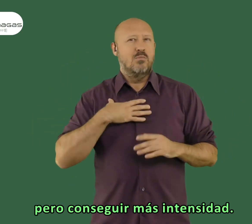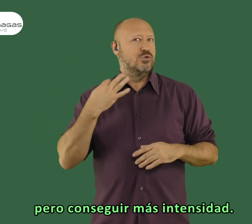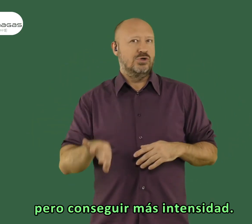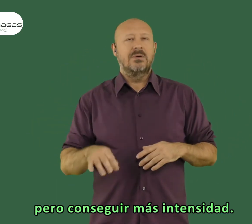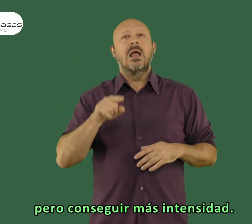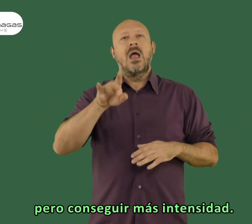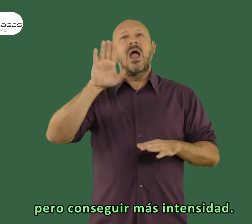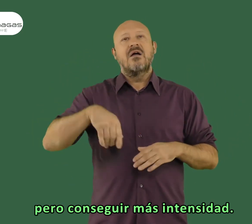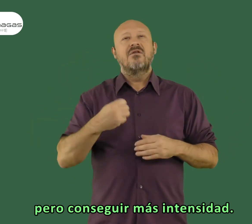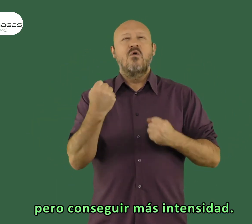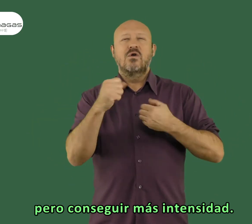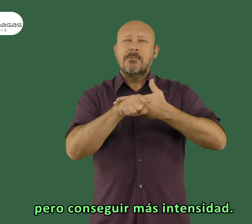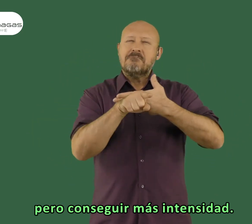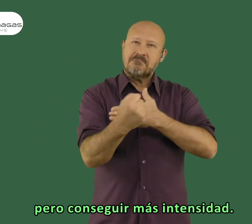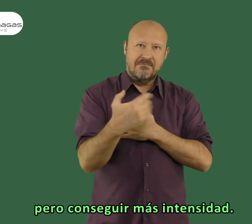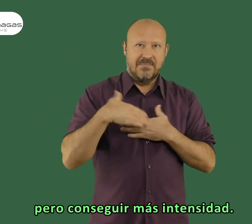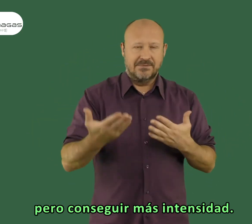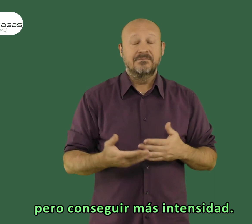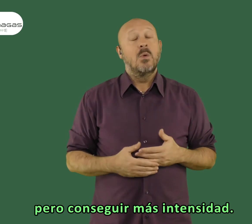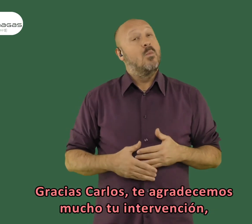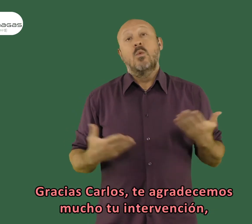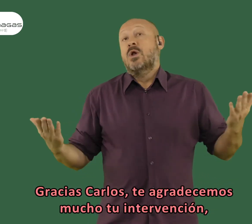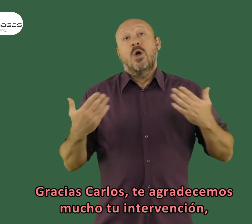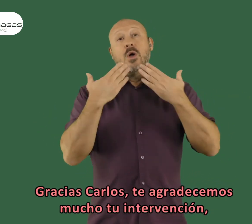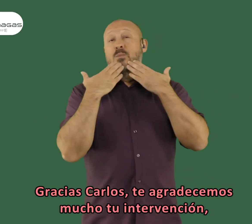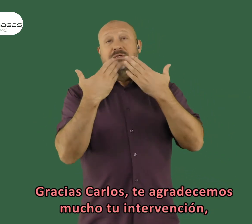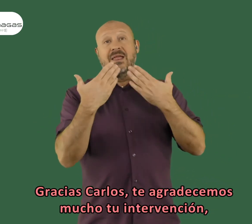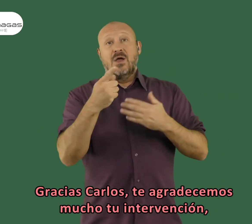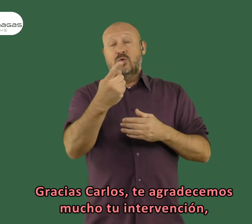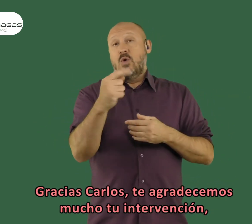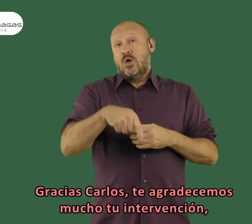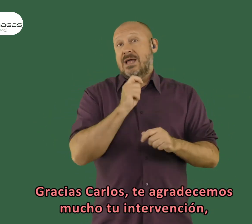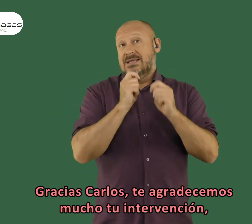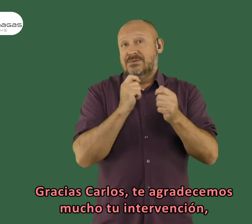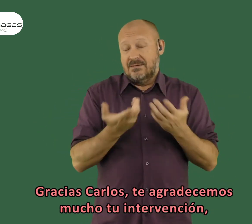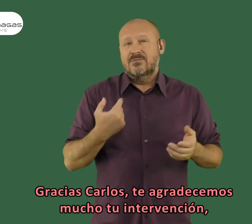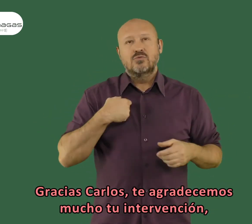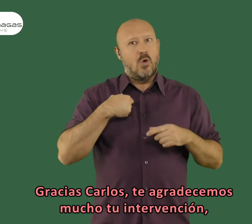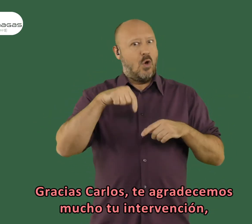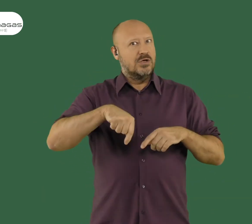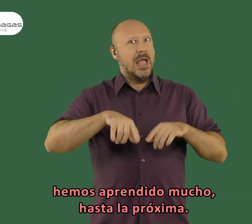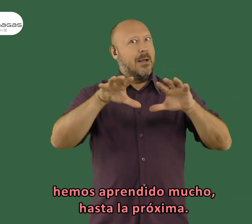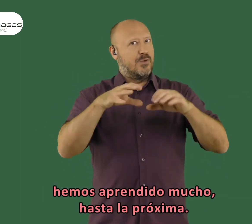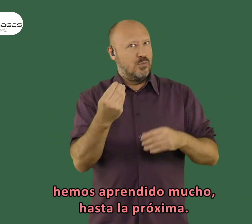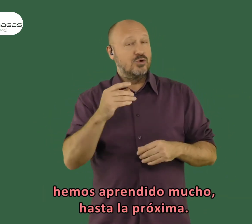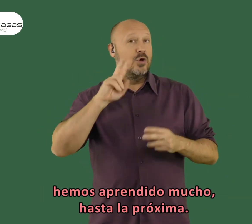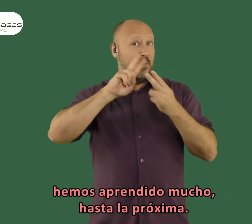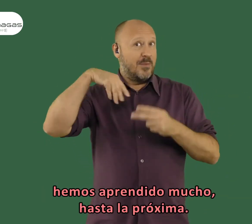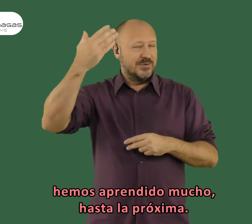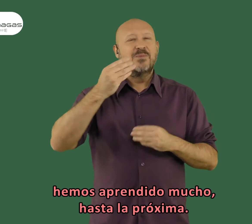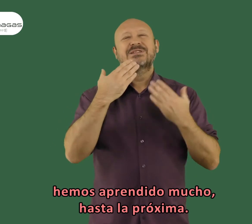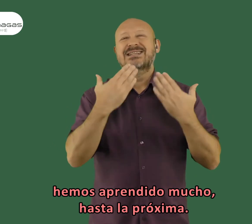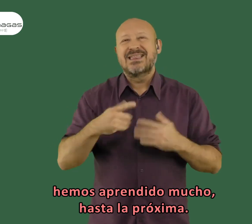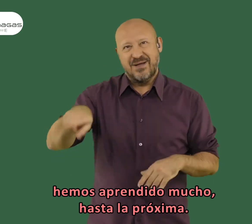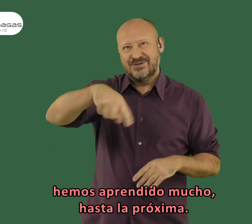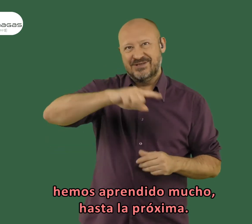que ocupe el menor espacio posible y que se consiga más intensidad bueno Carlos pues te agradecemos mucho tu intervención hemos aprendido mucho